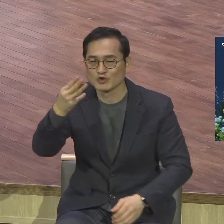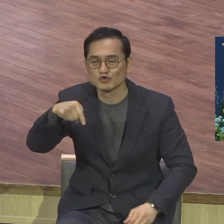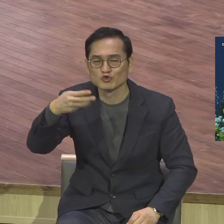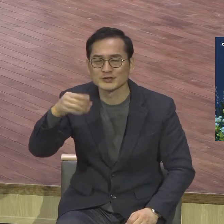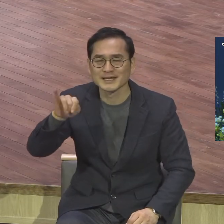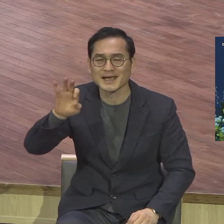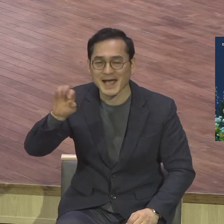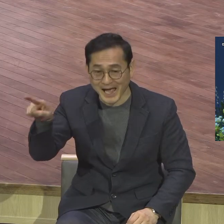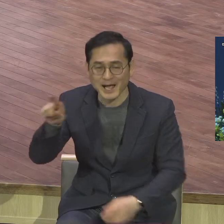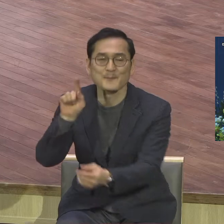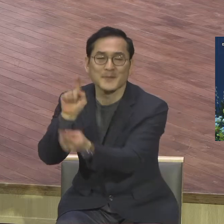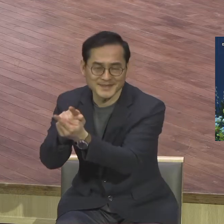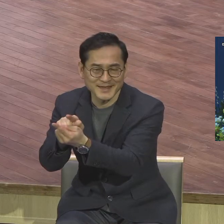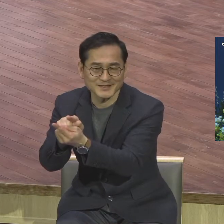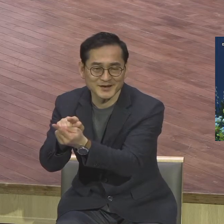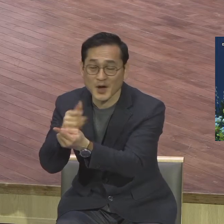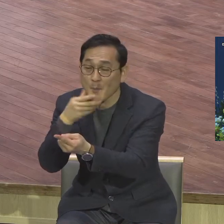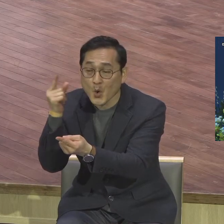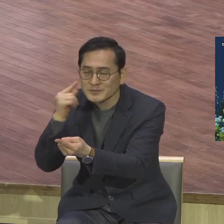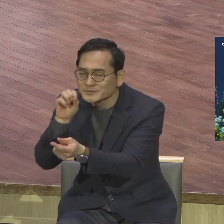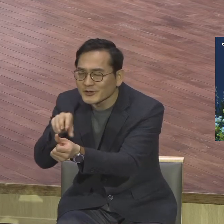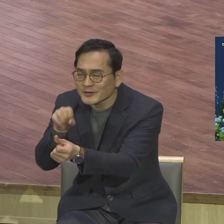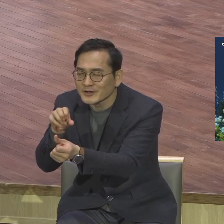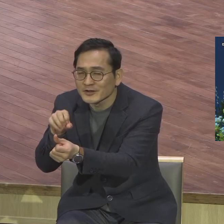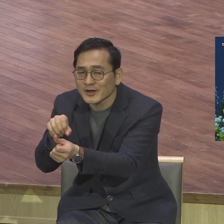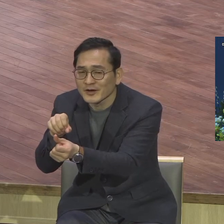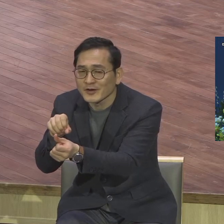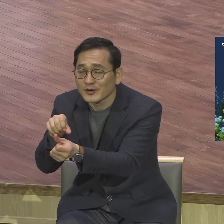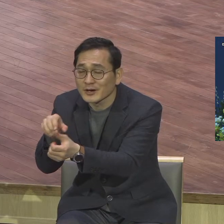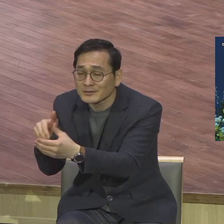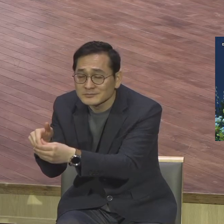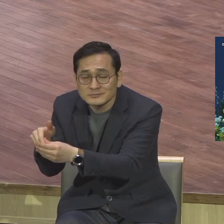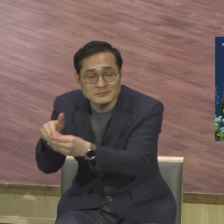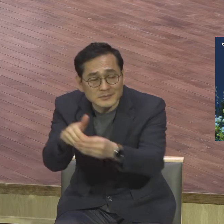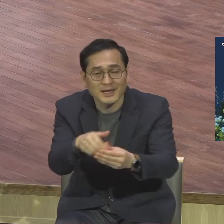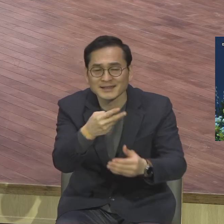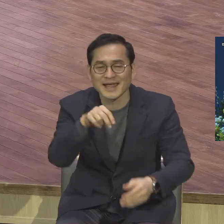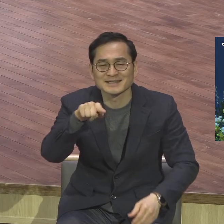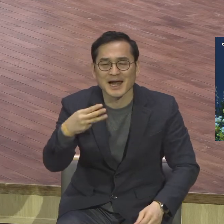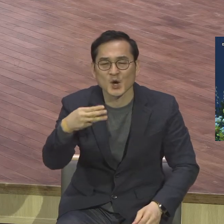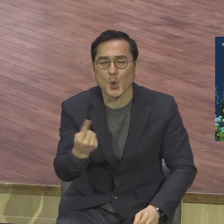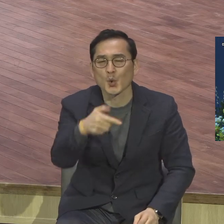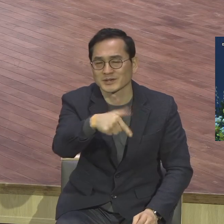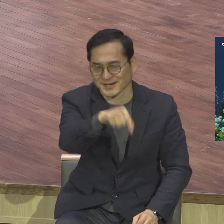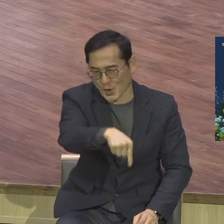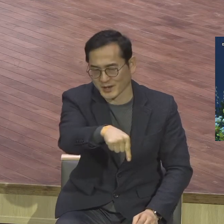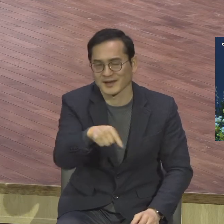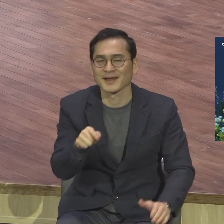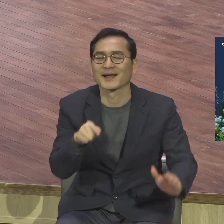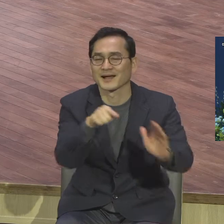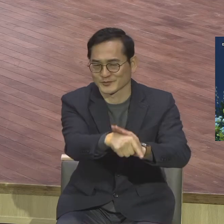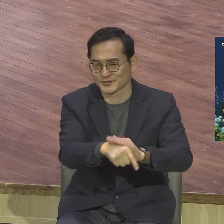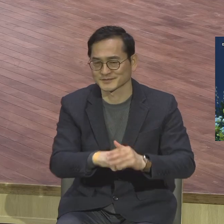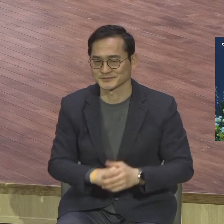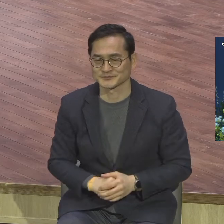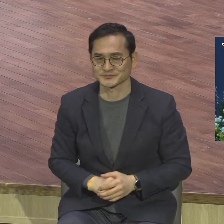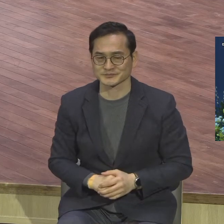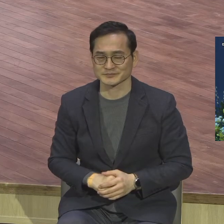보금을 증가하고 그걸 거쳐서 대사님과에 간 것입니다 사도 형제 17장이 보면 사도 바울이 마게토냐 지역의 첫